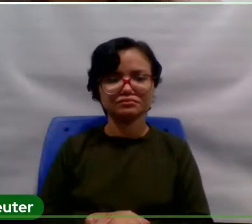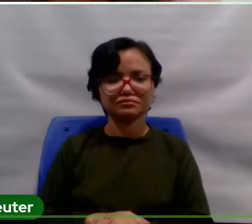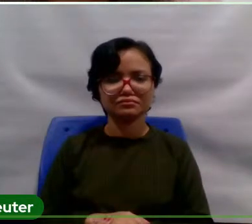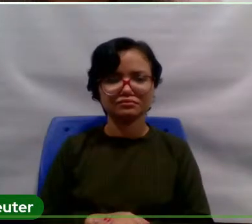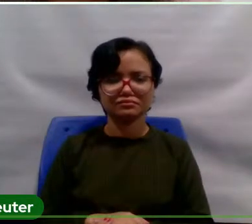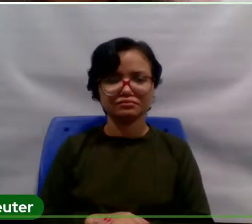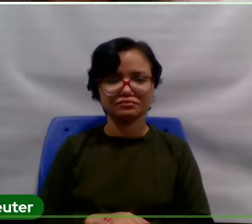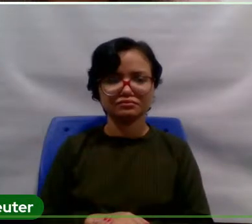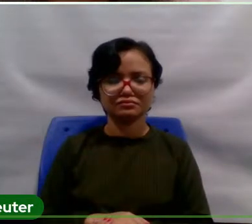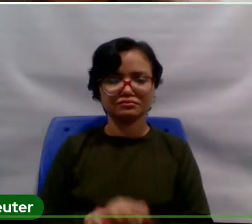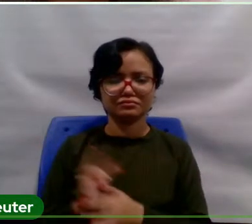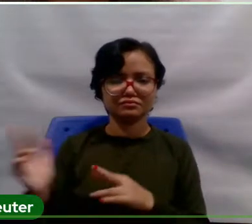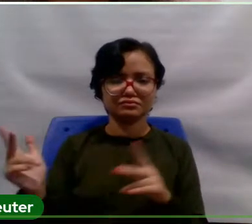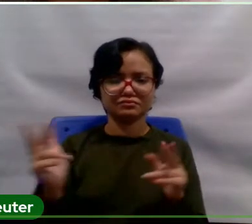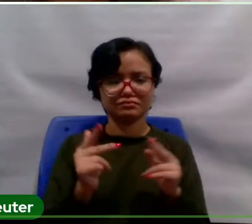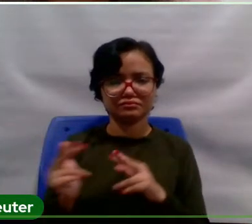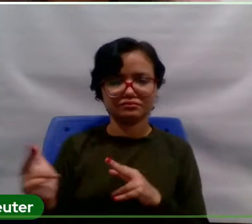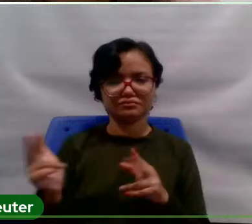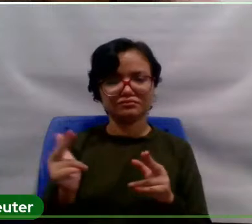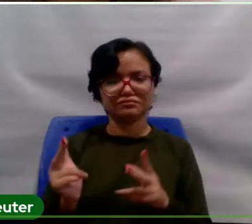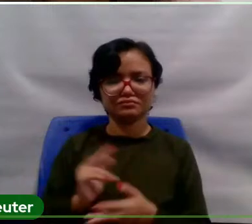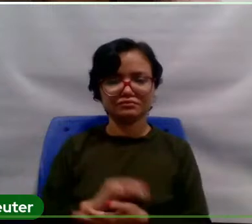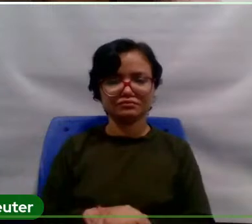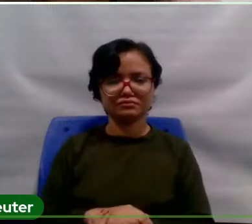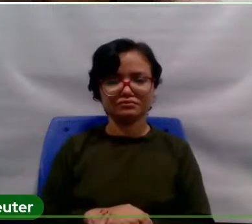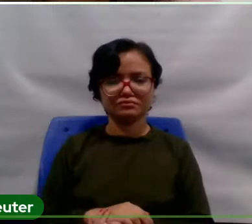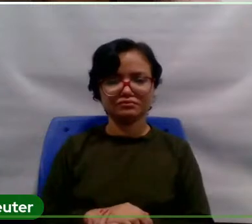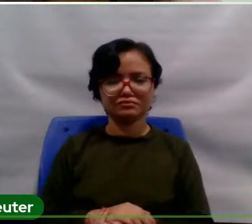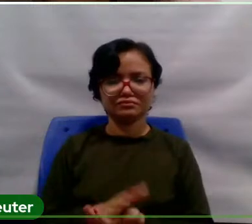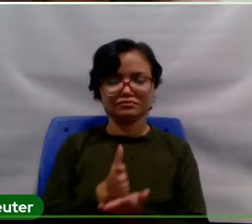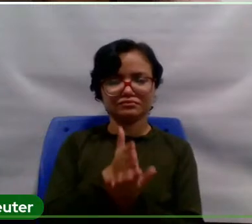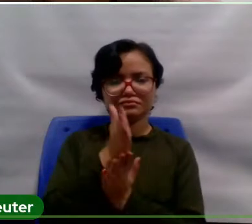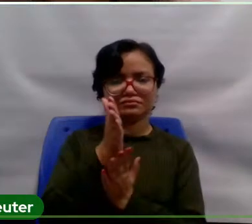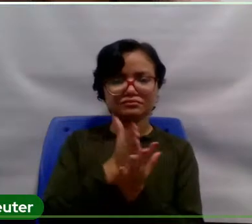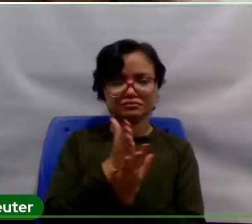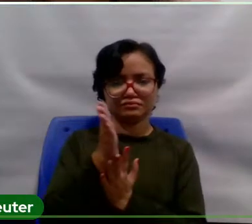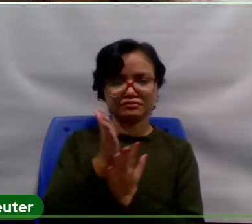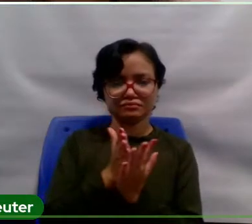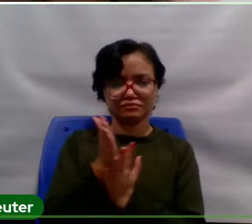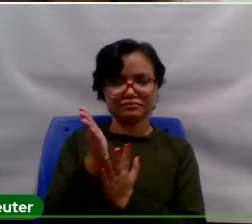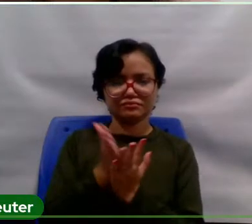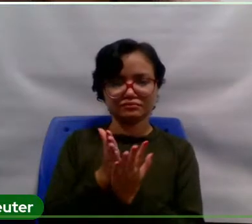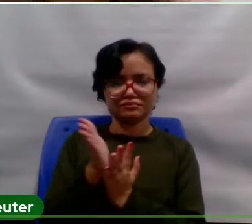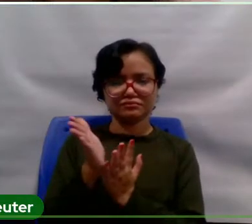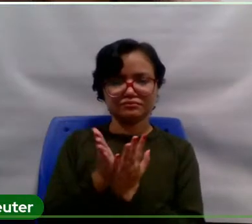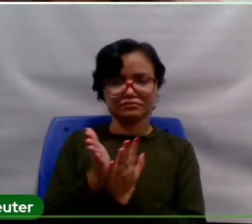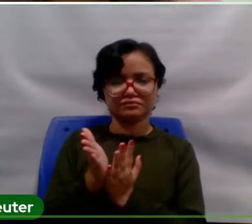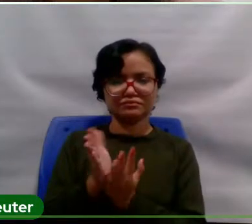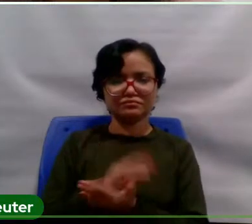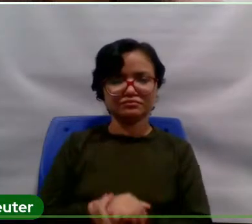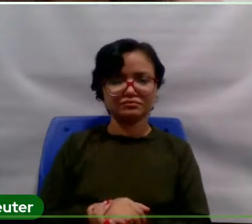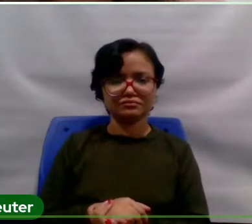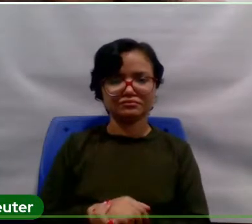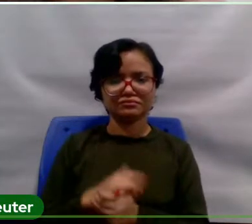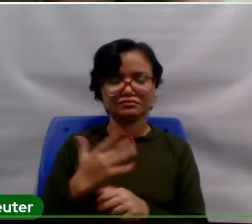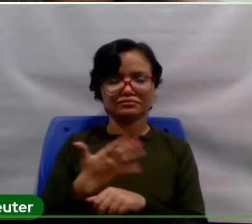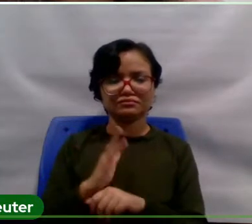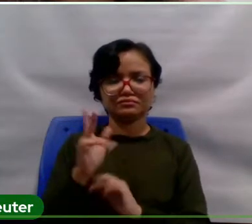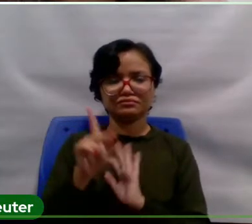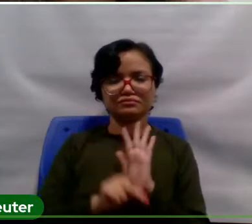Nos diversos linhas, né? Nos diversos atuações dos programas. Neste ano,